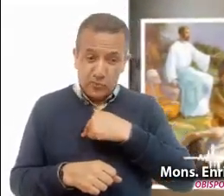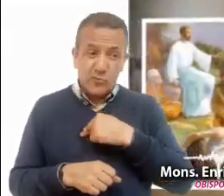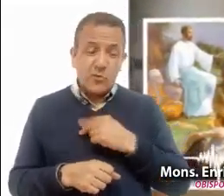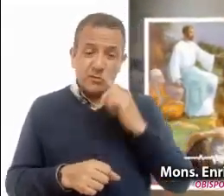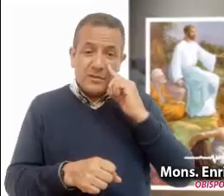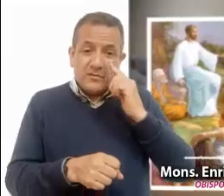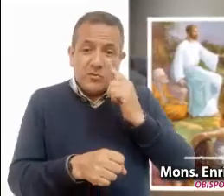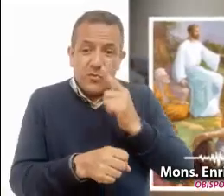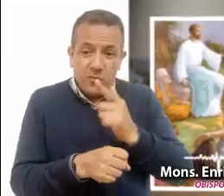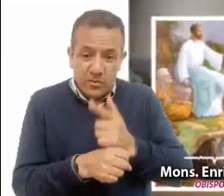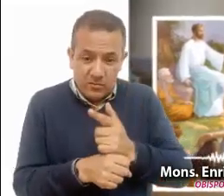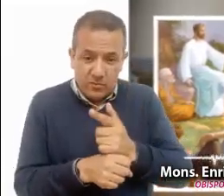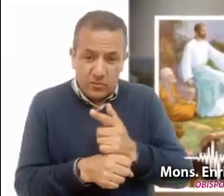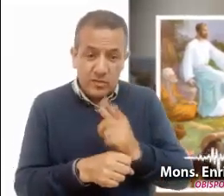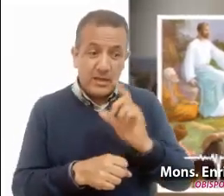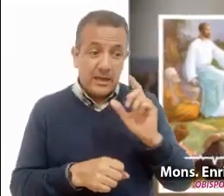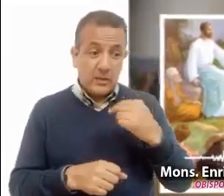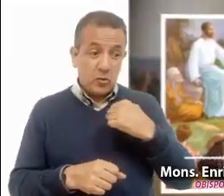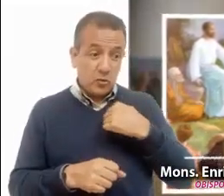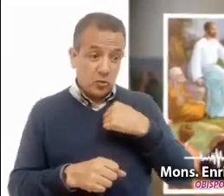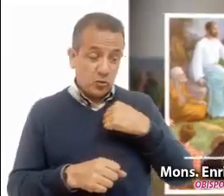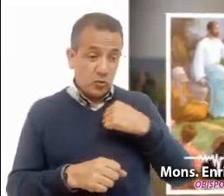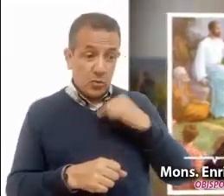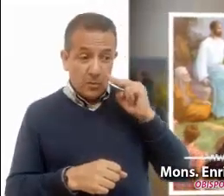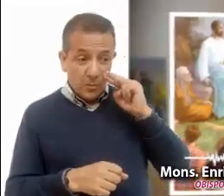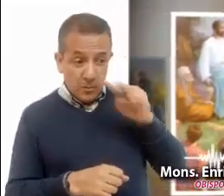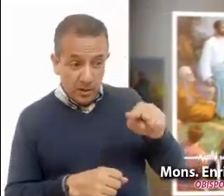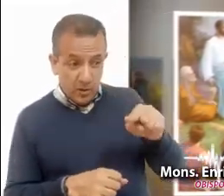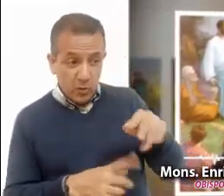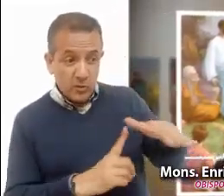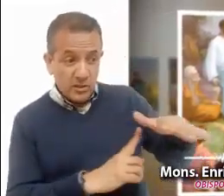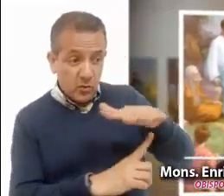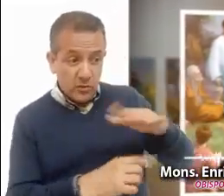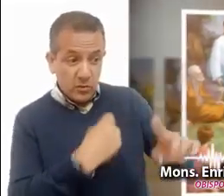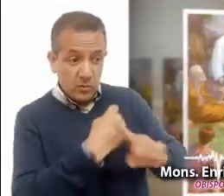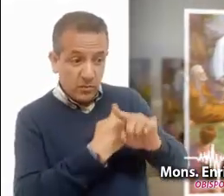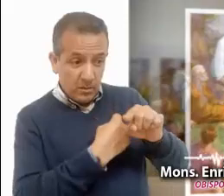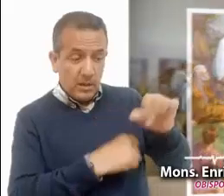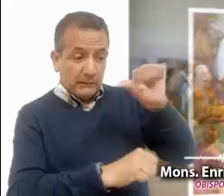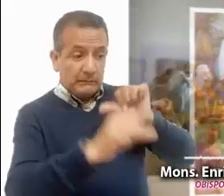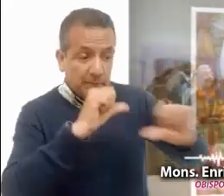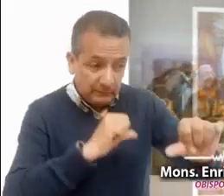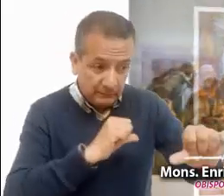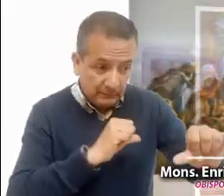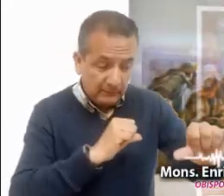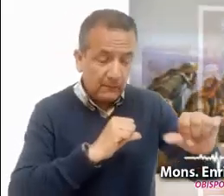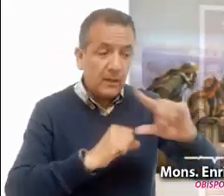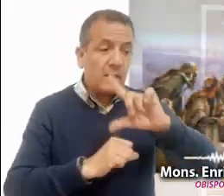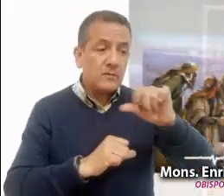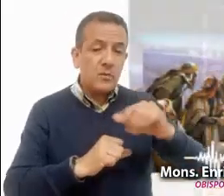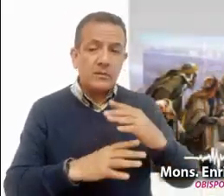descubrimos que si nos ponemos en los zapatos y en la situación del otro, todas las cosas cambian.